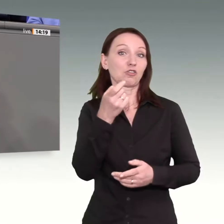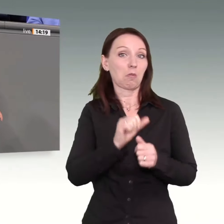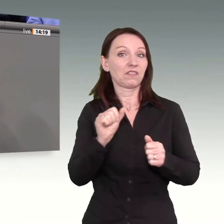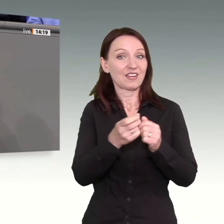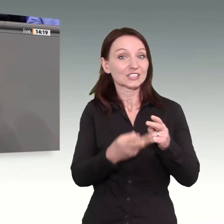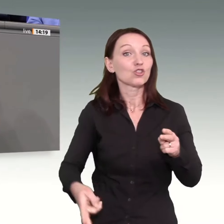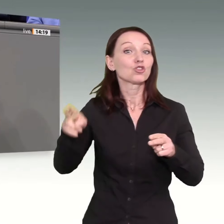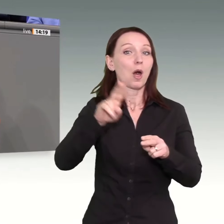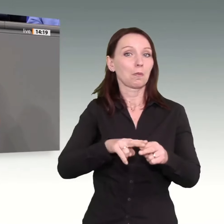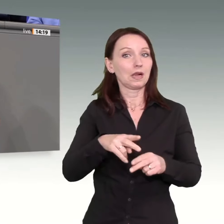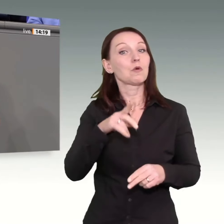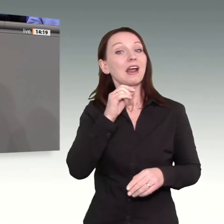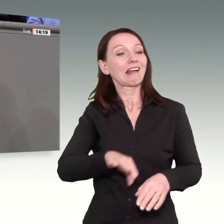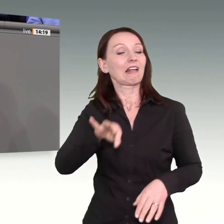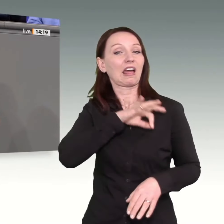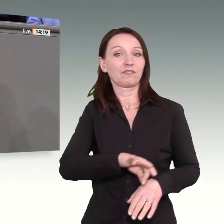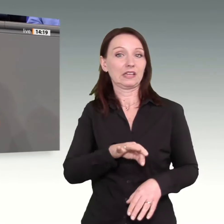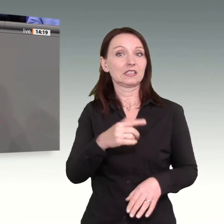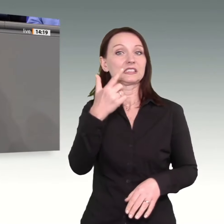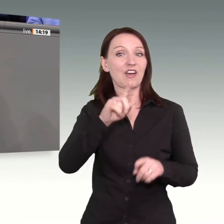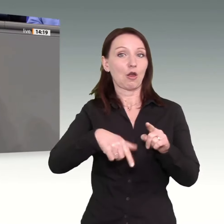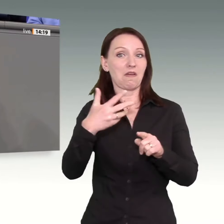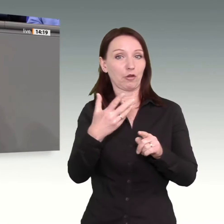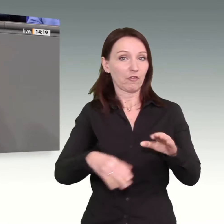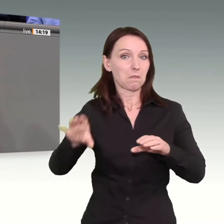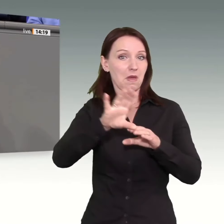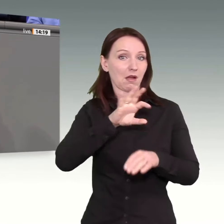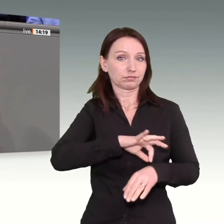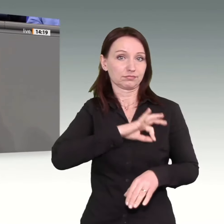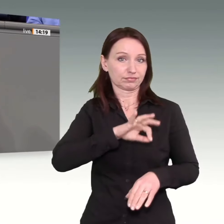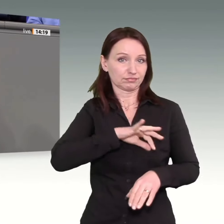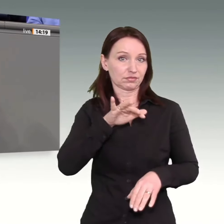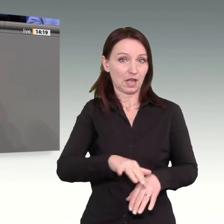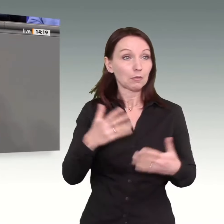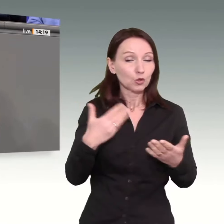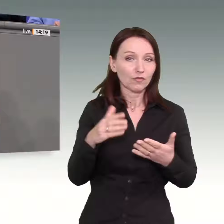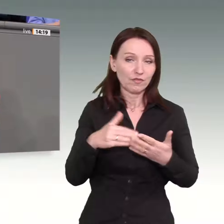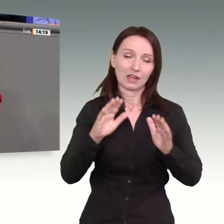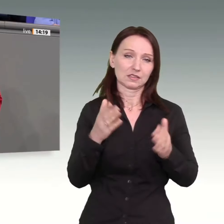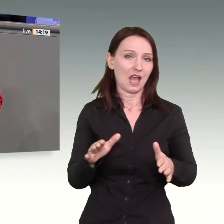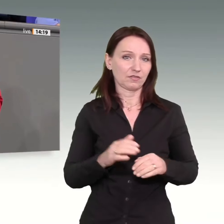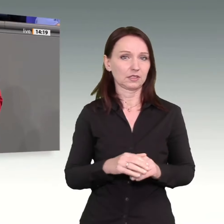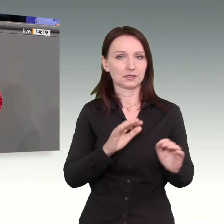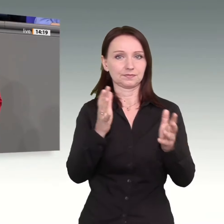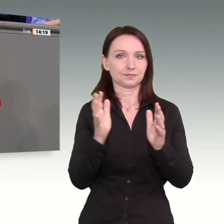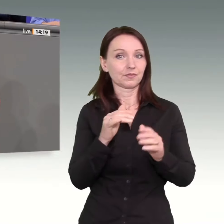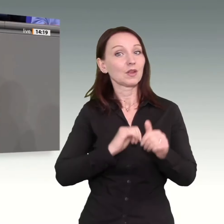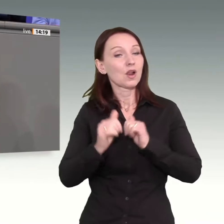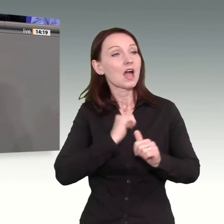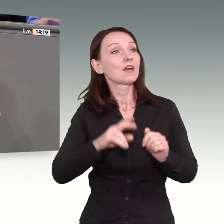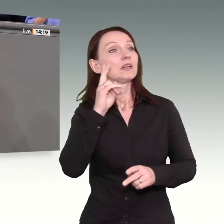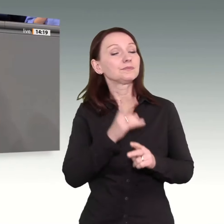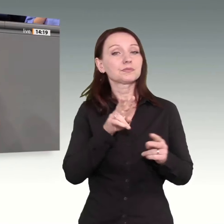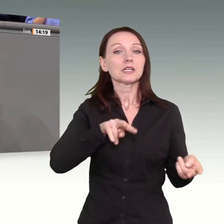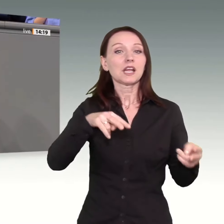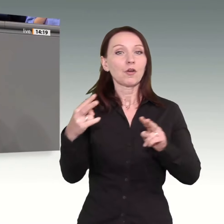und Herren. Und leider haben wir auch keine wirkliche Transformation in eine ökologische Wirtschaft. Ich sage Ihnen,